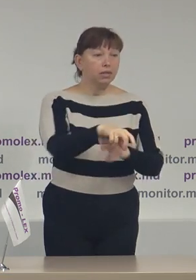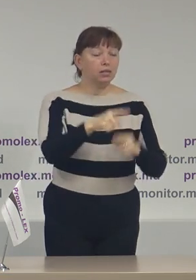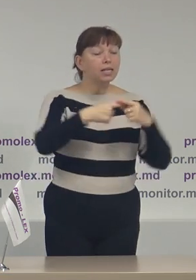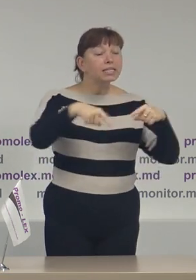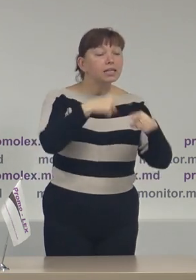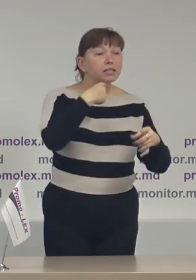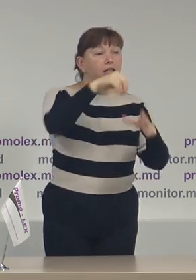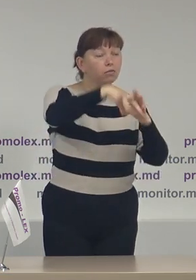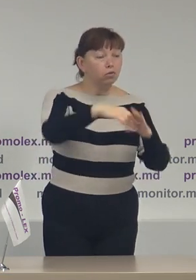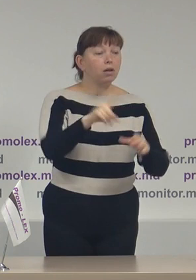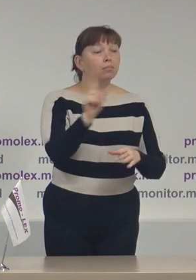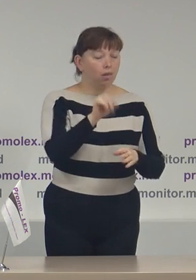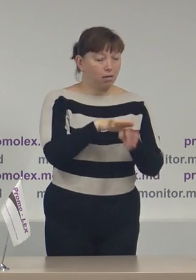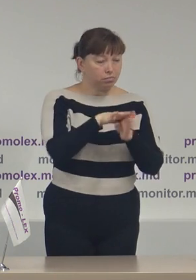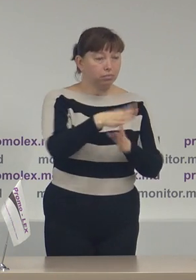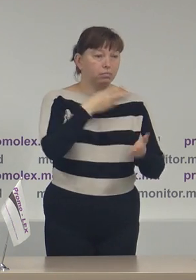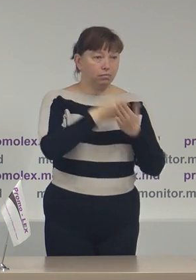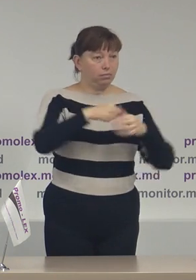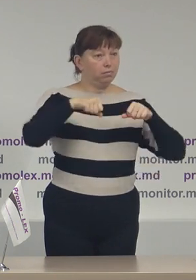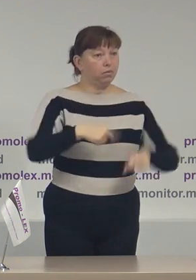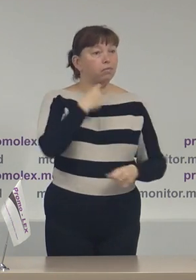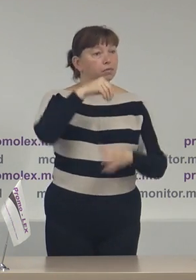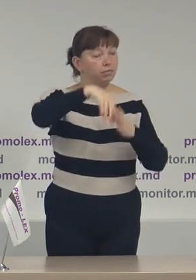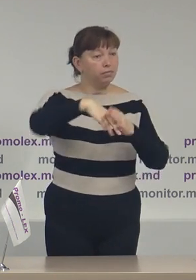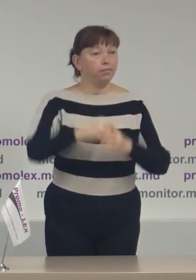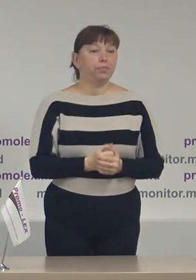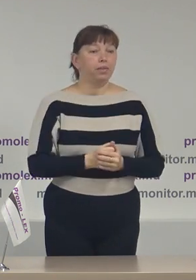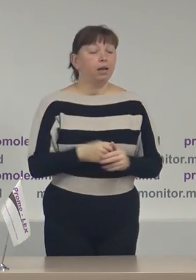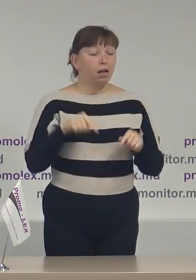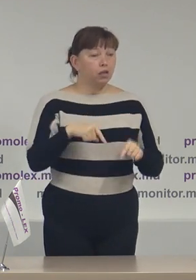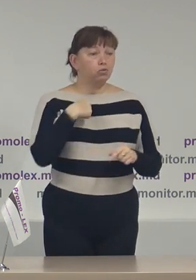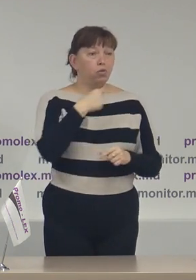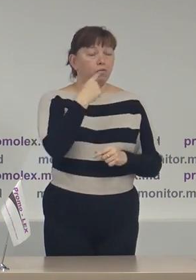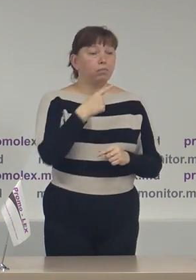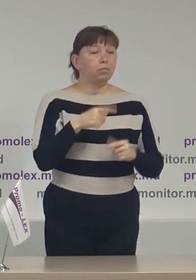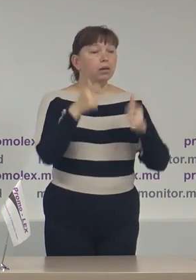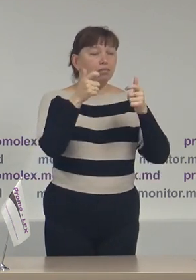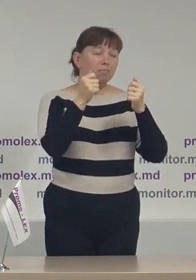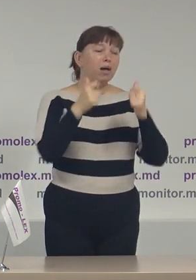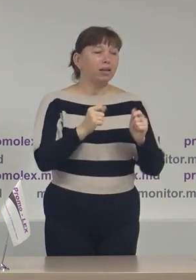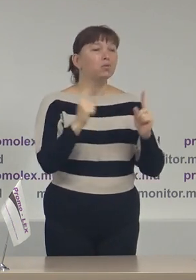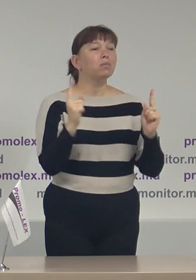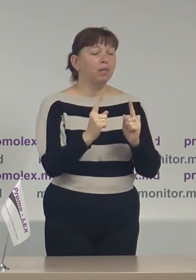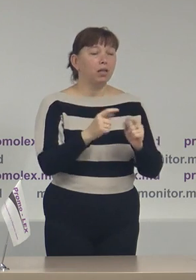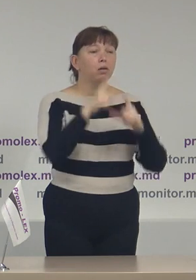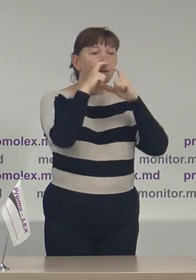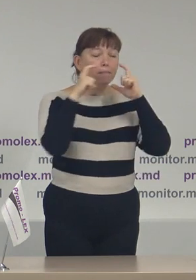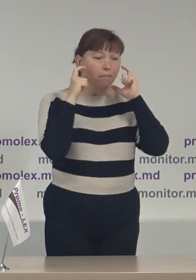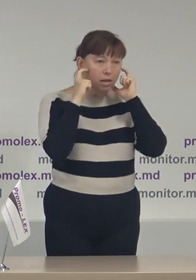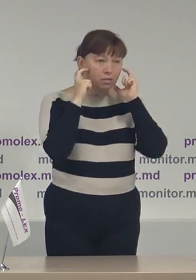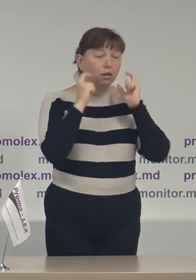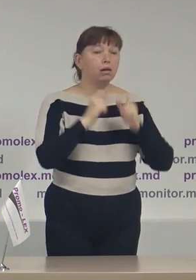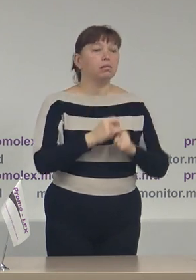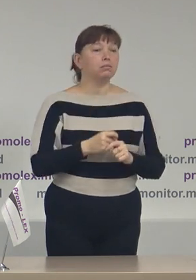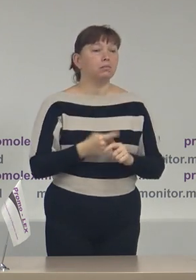pentru exercitarea dreptului de vot. Aici vorbim de pachetul minim, mască de protecție care